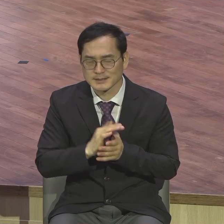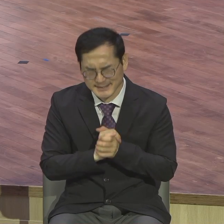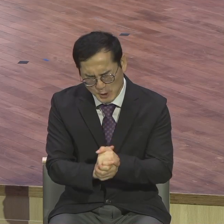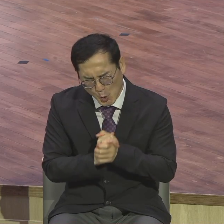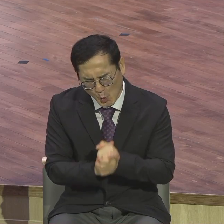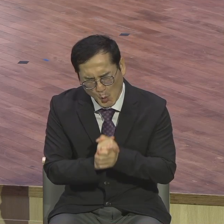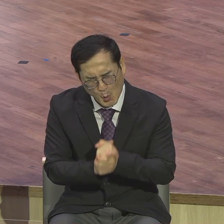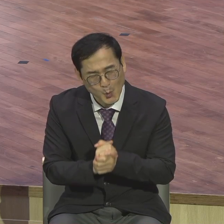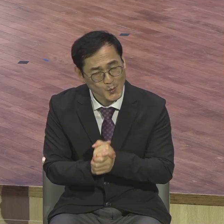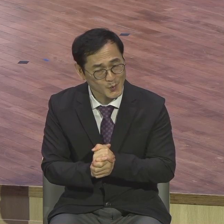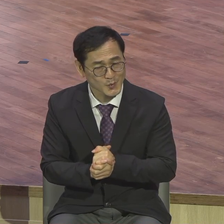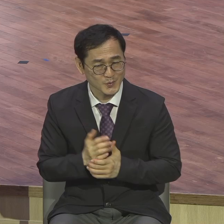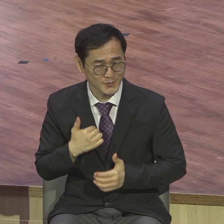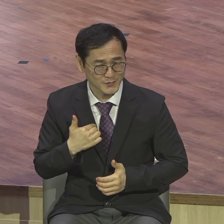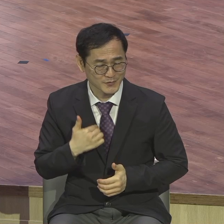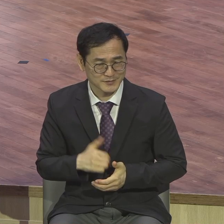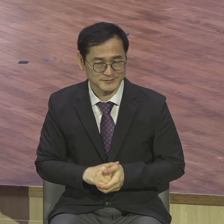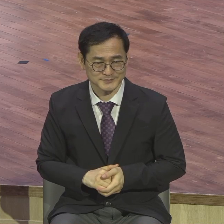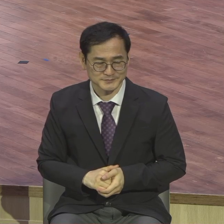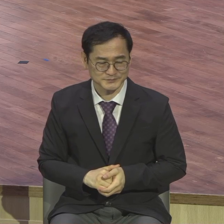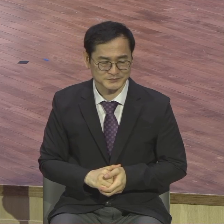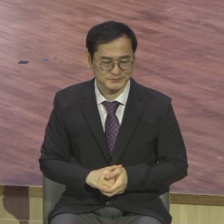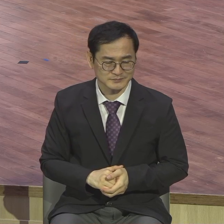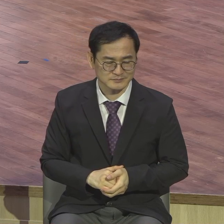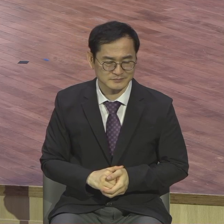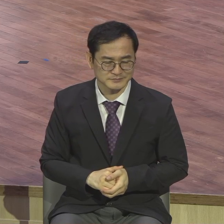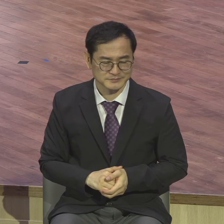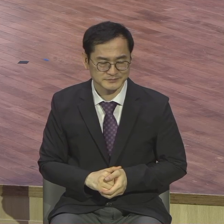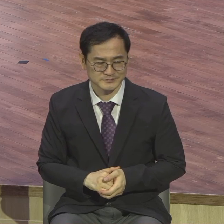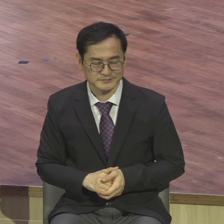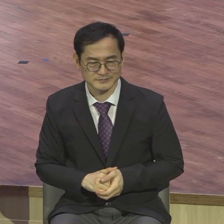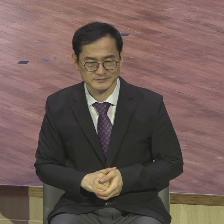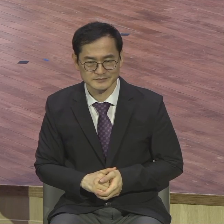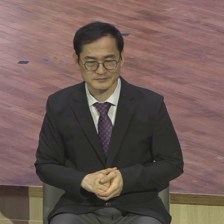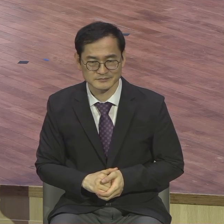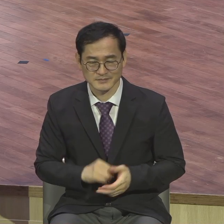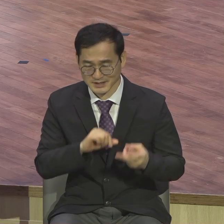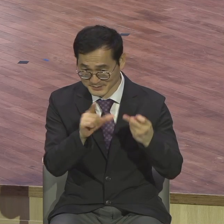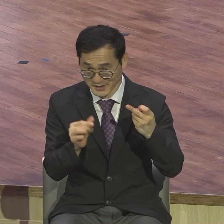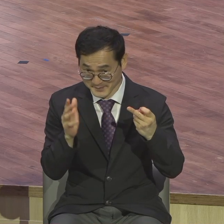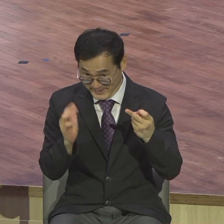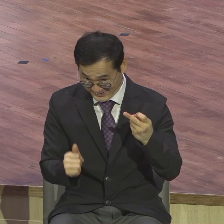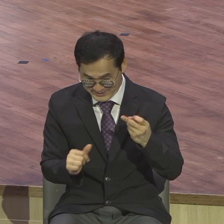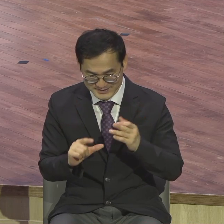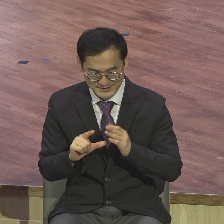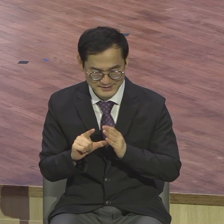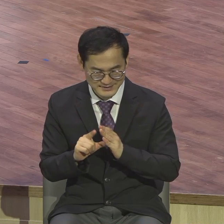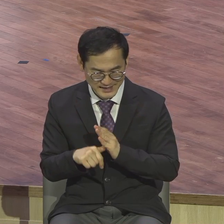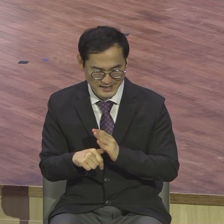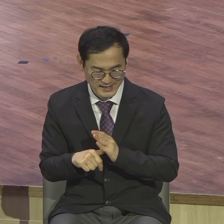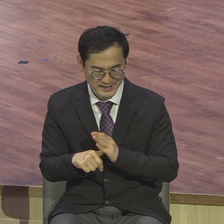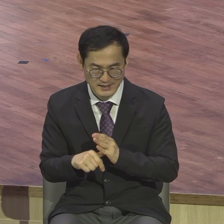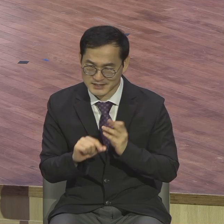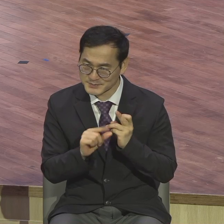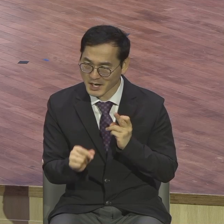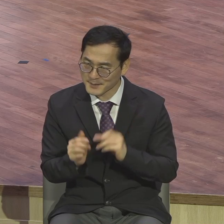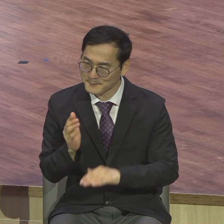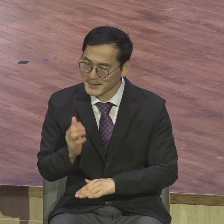연초에 다 받기 때문에 연초에 딱 연말에 제가 성경이 그래요 12월 마지막 주에 딱 줍니다